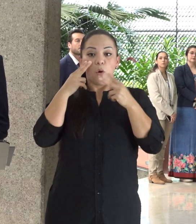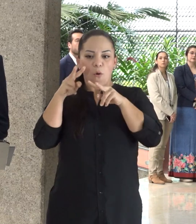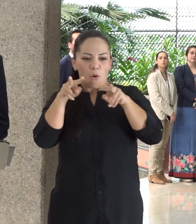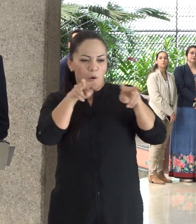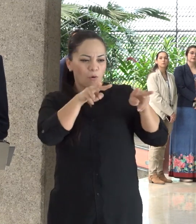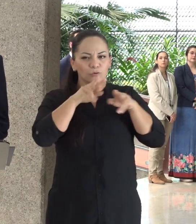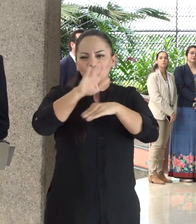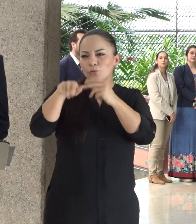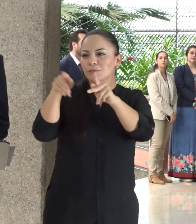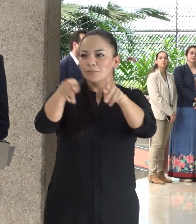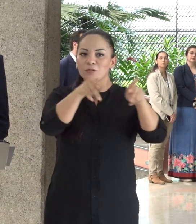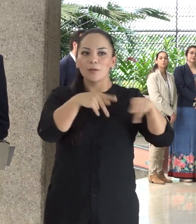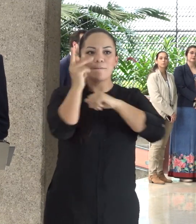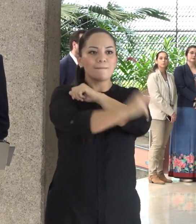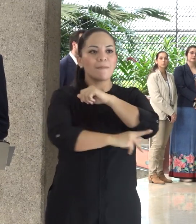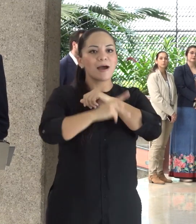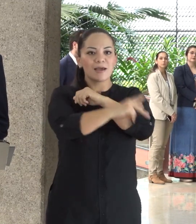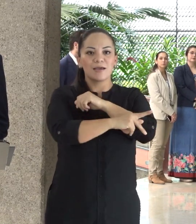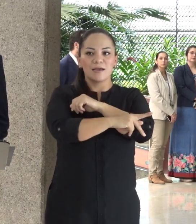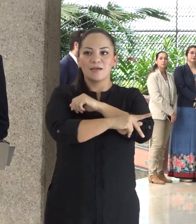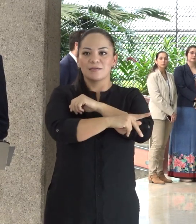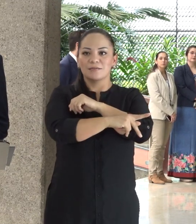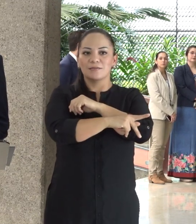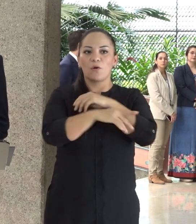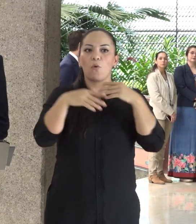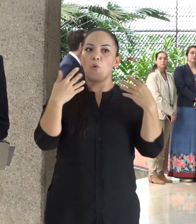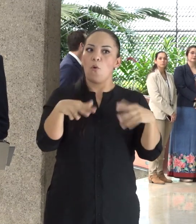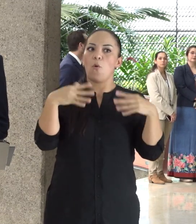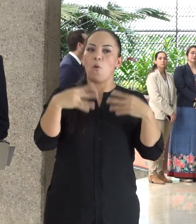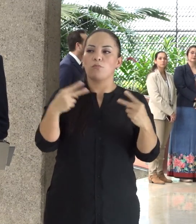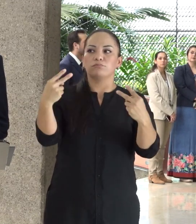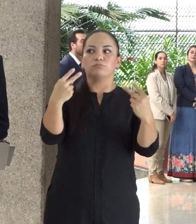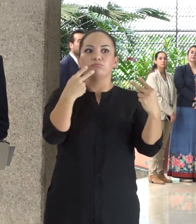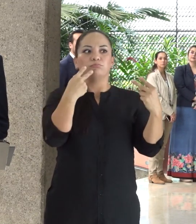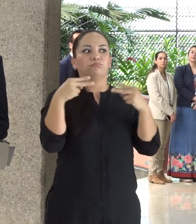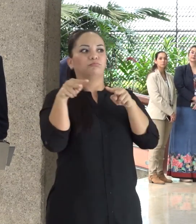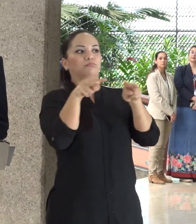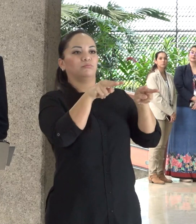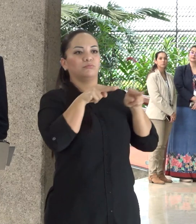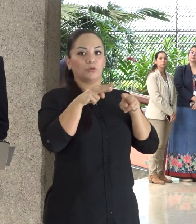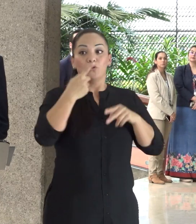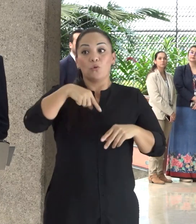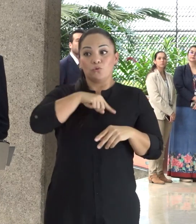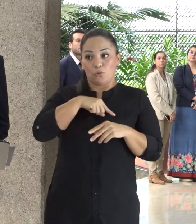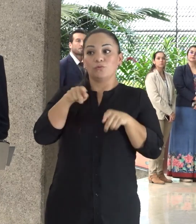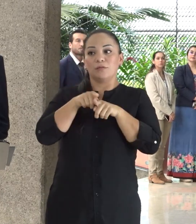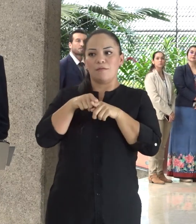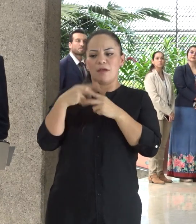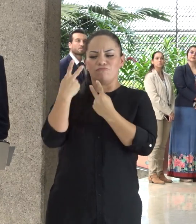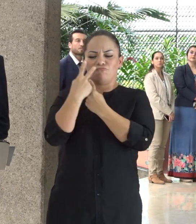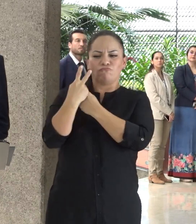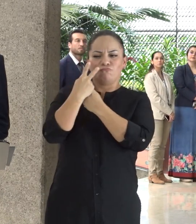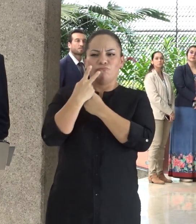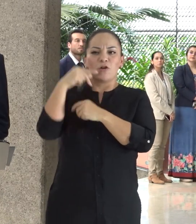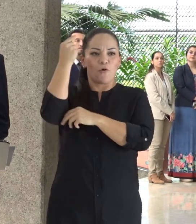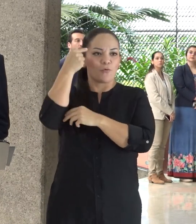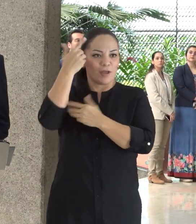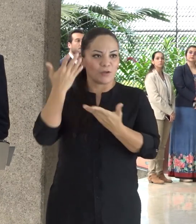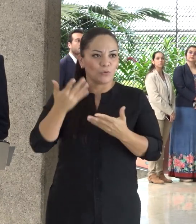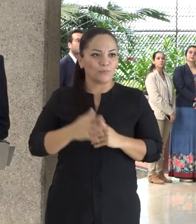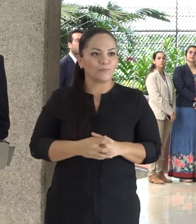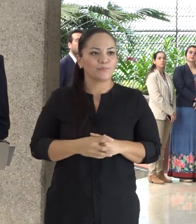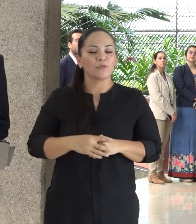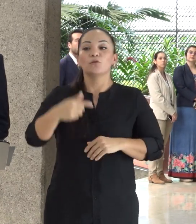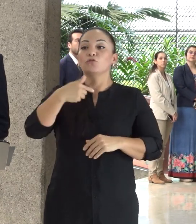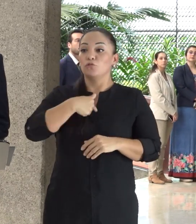están sobre nuestras espaldas, las nuestras en el gobierno incluidas. Yo